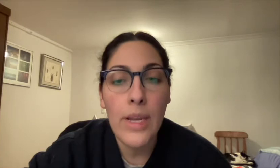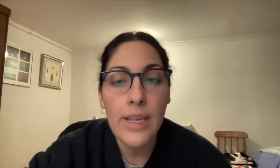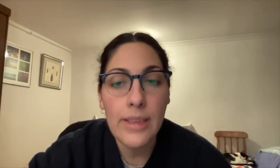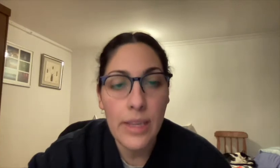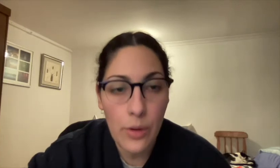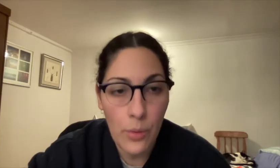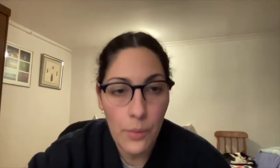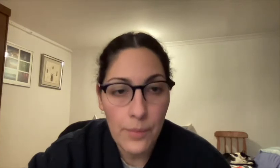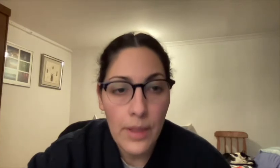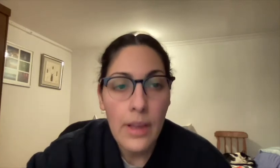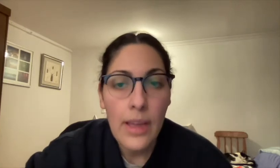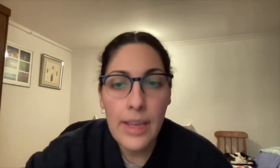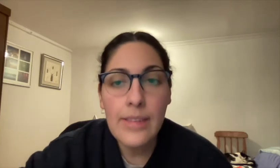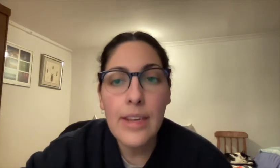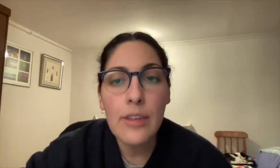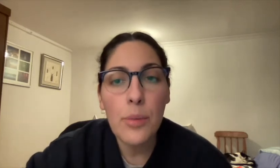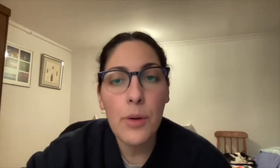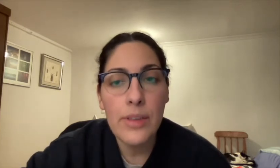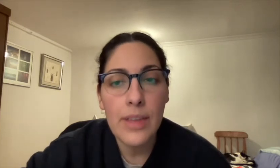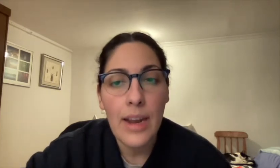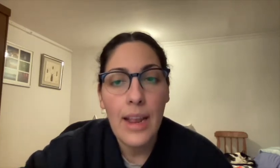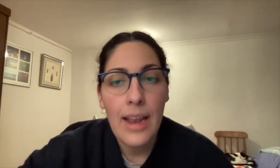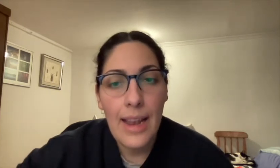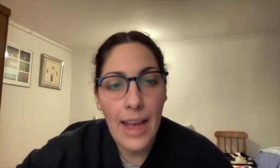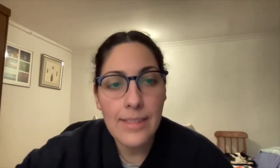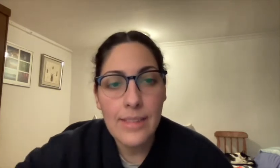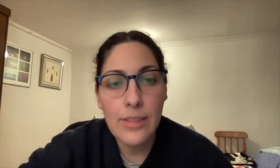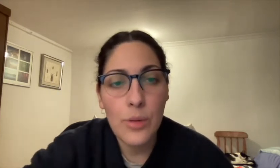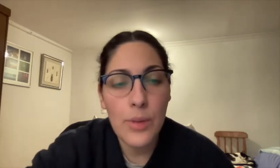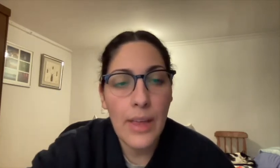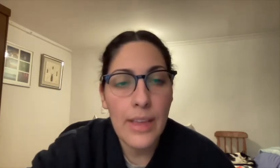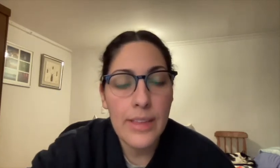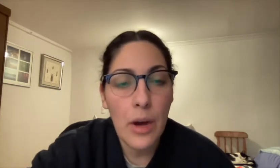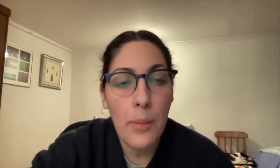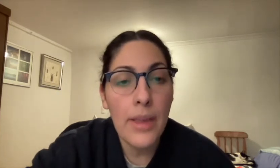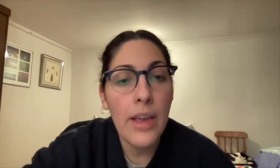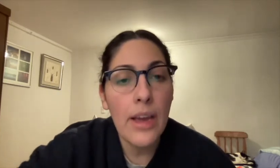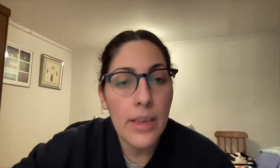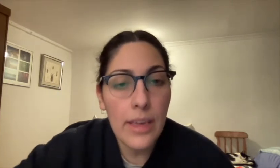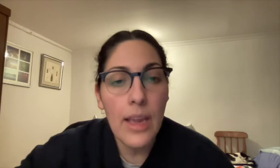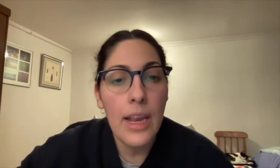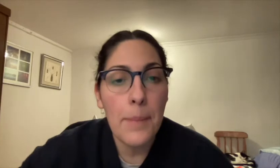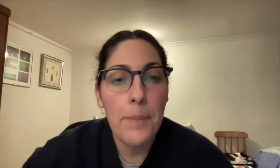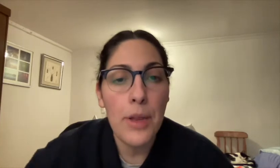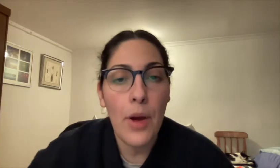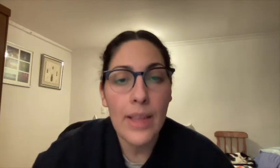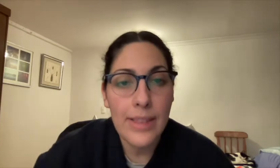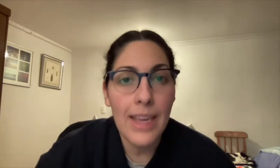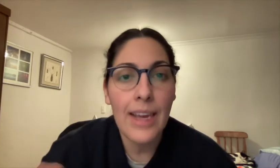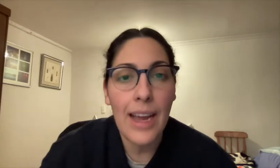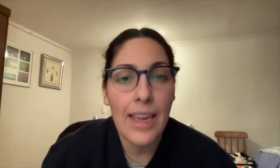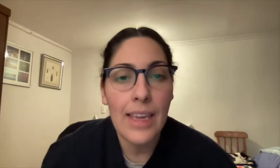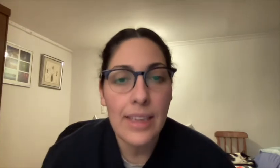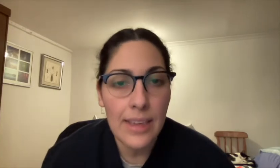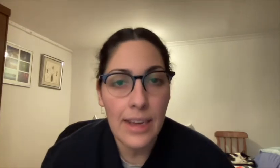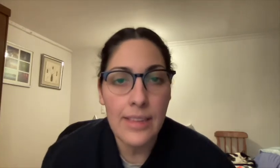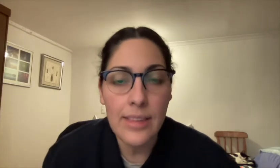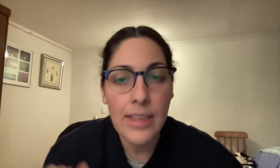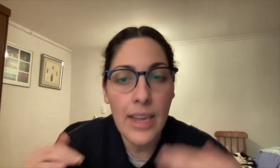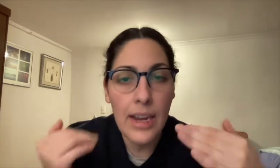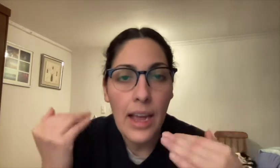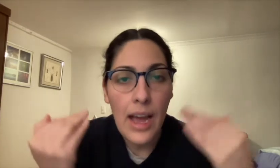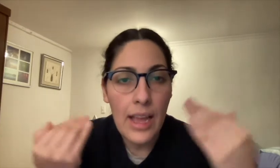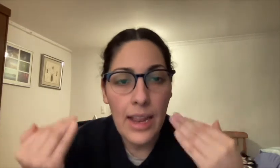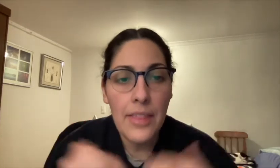político. En ese caso pueden ser las ciudades de Estado maya y el imperio azteca e inca.